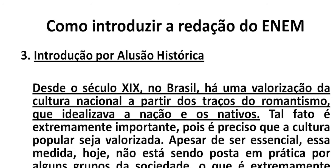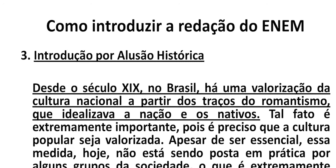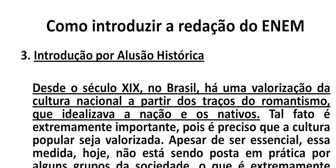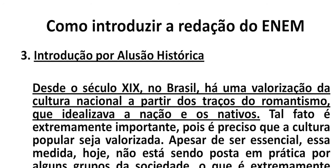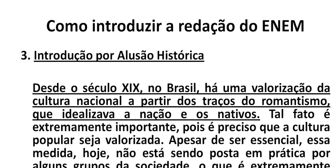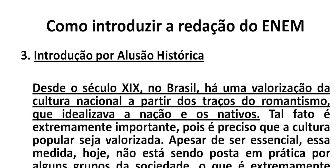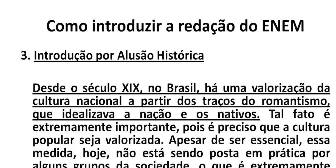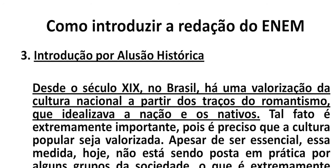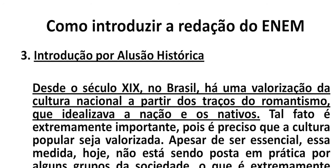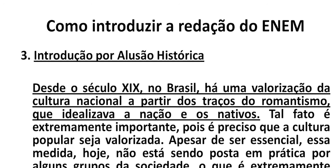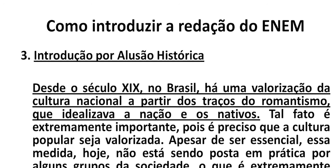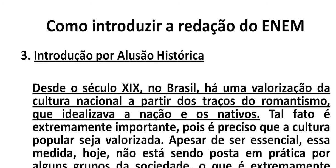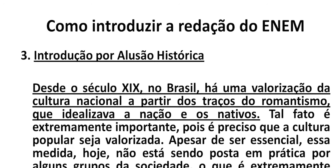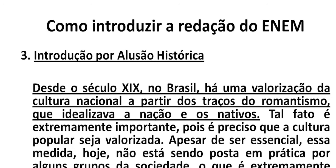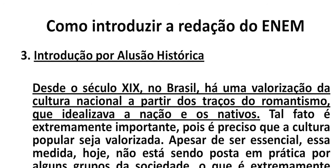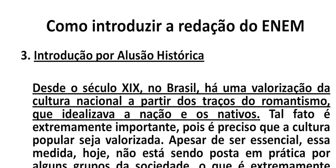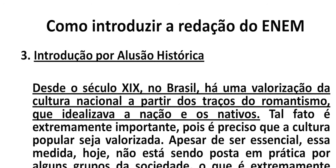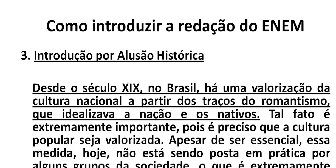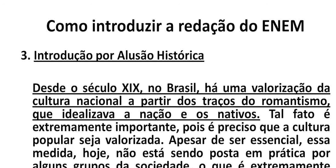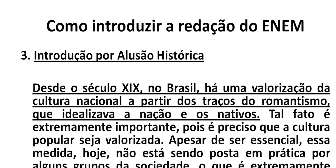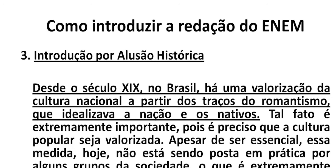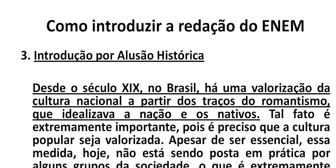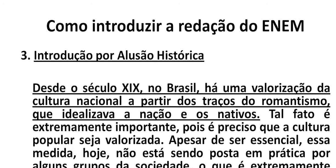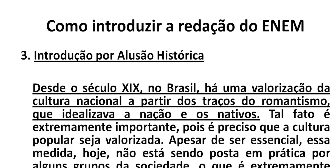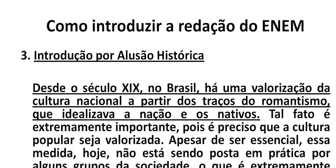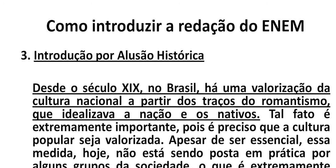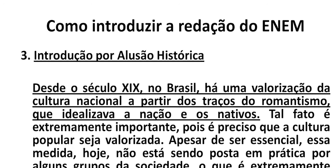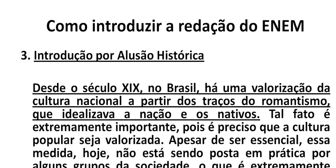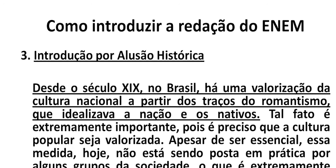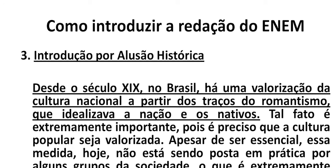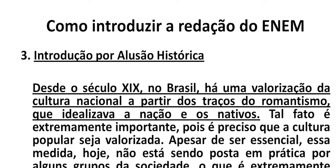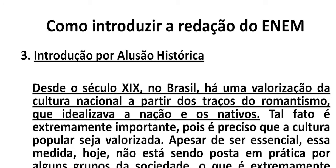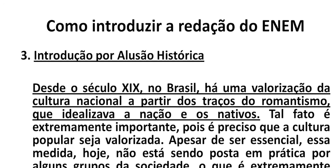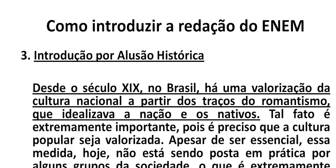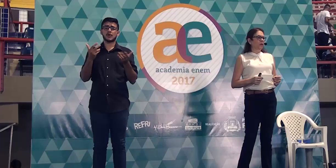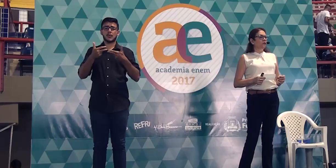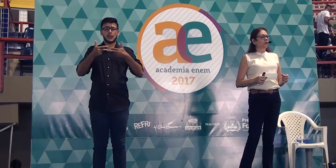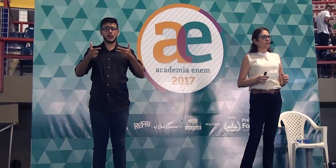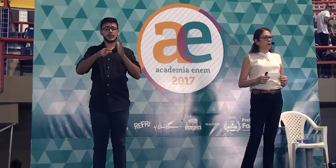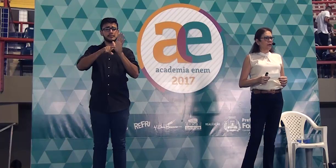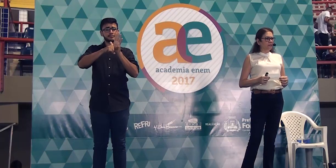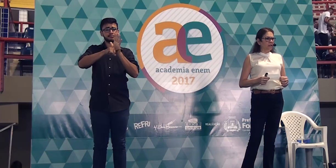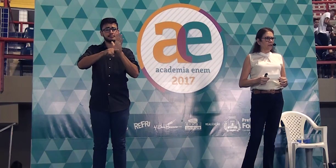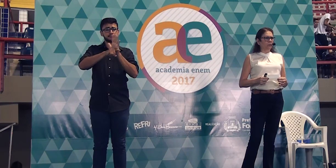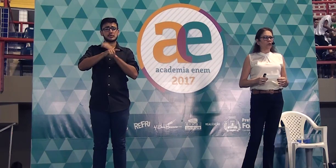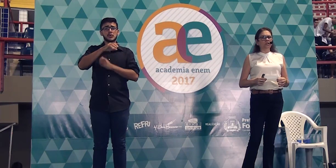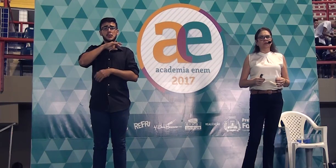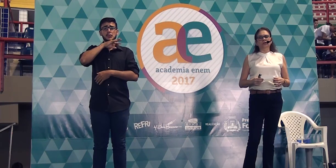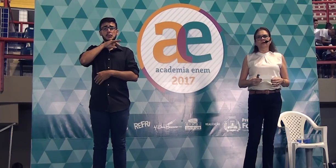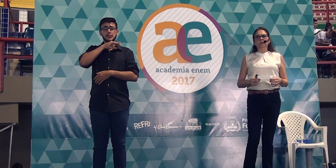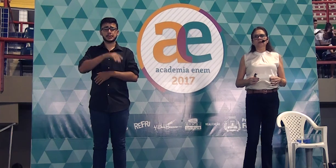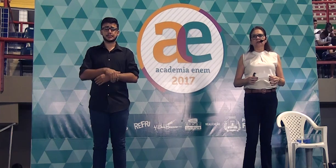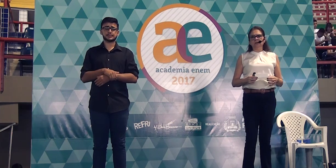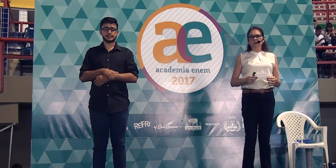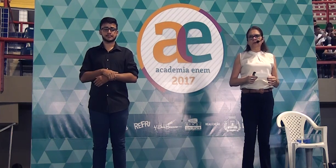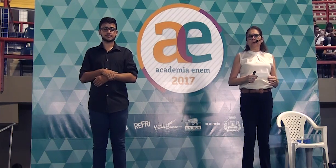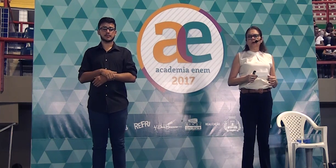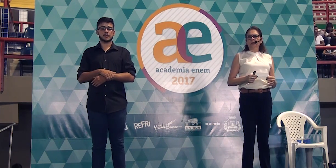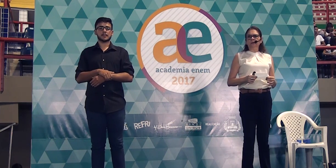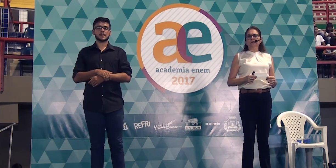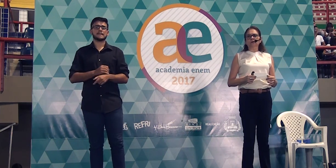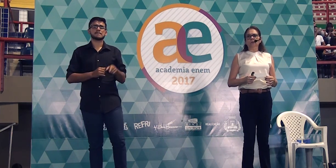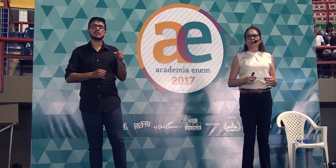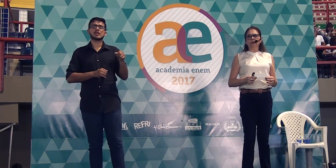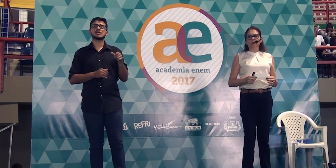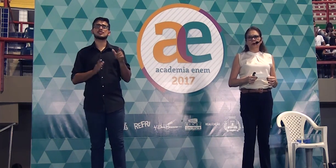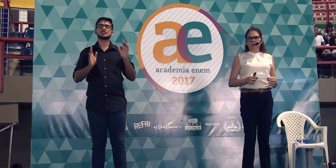por alguns grupos da sociedade, o que é extremamente negativo. Vamos dar um exemplo, nós já tivemos isso em